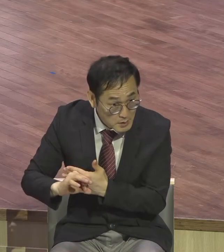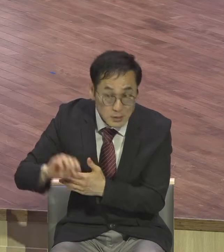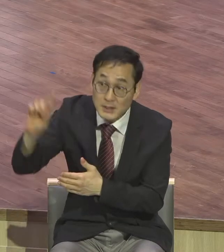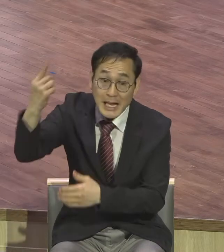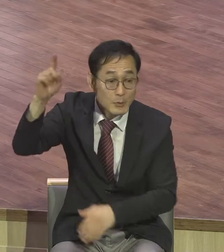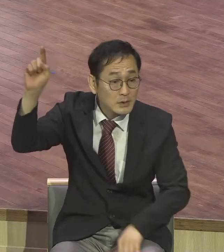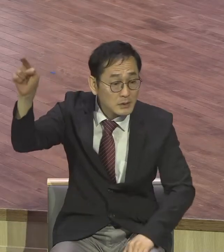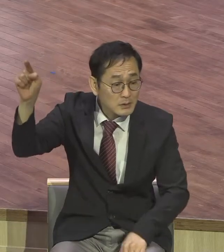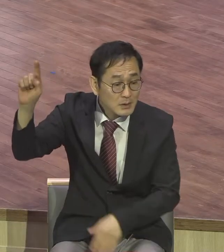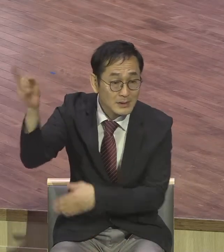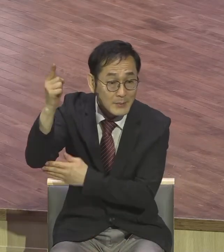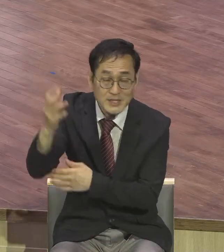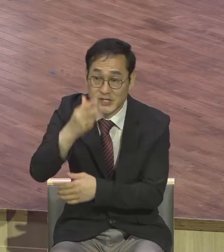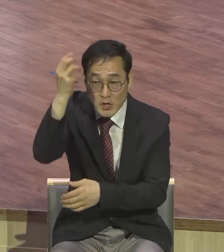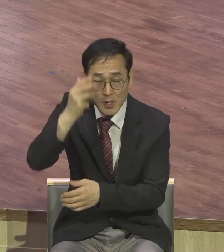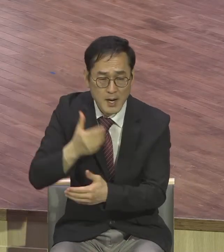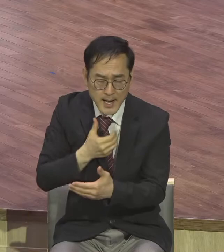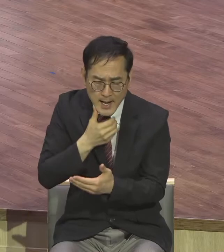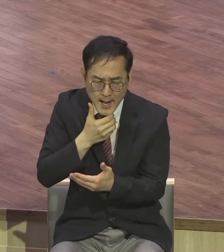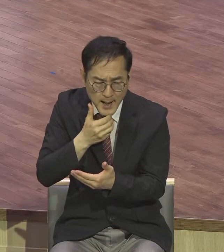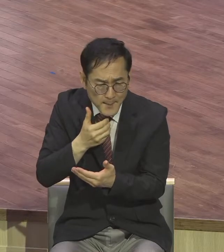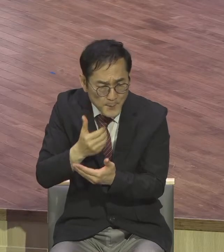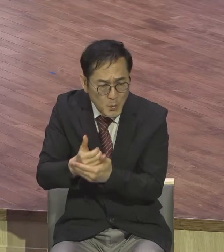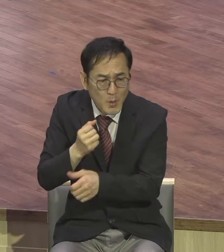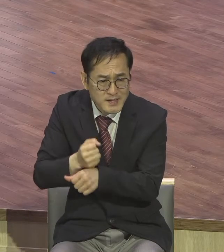성령에 감동되어서 그리스도를 주라고 했냐